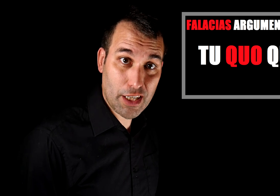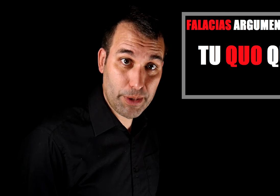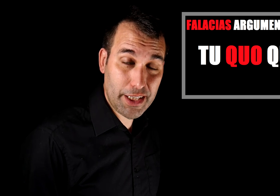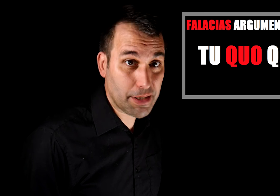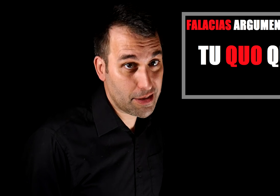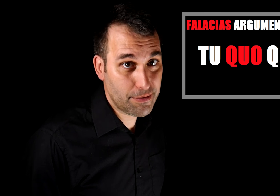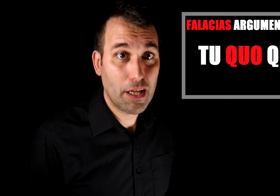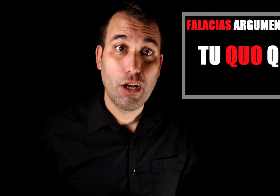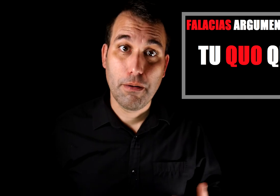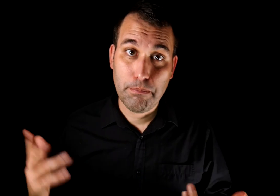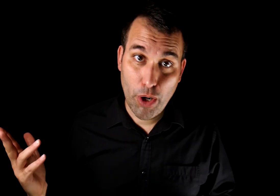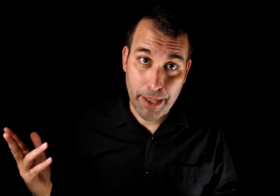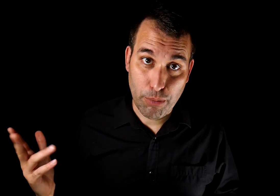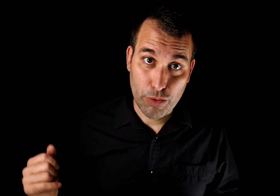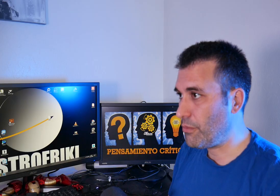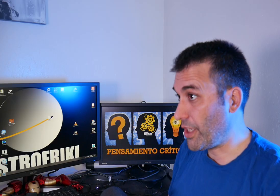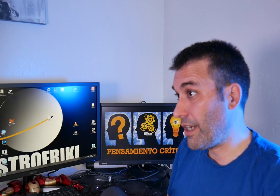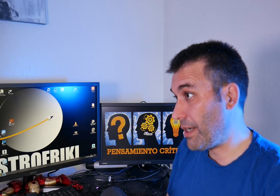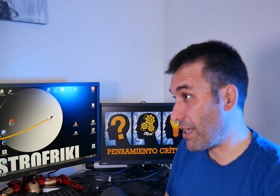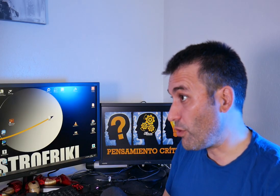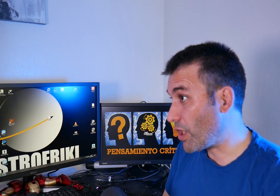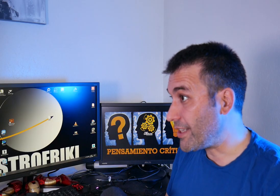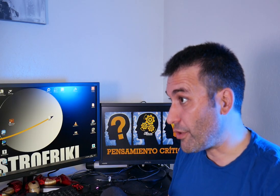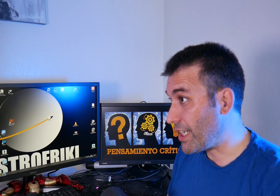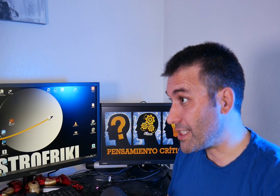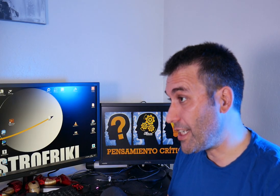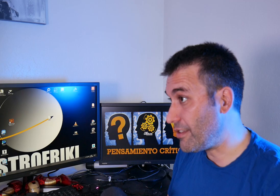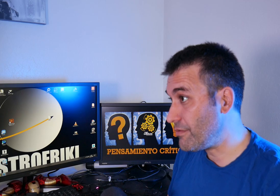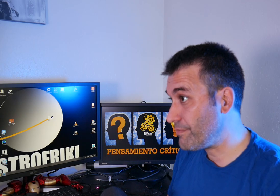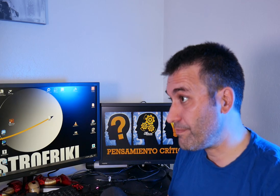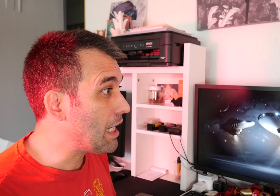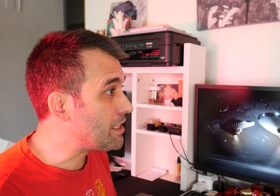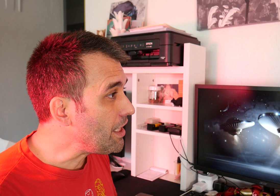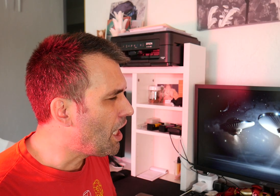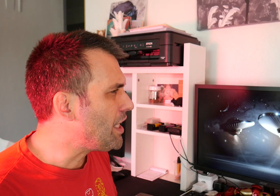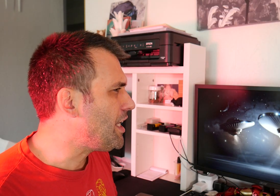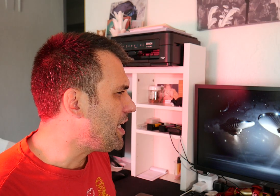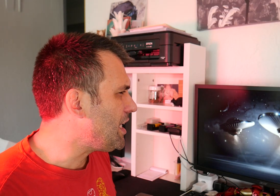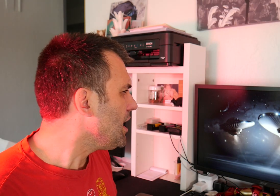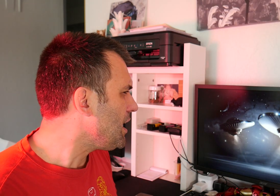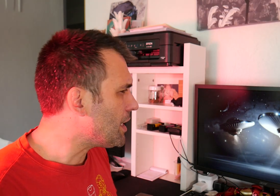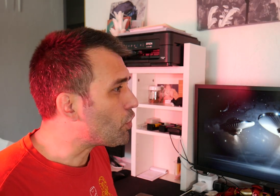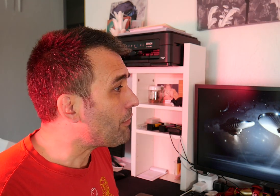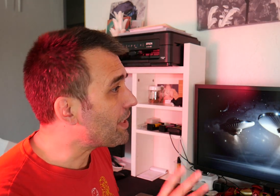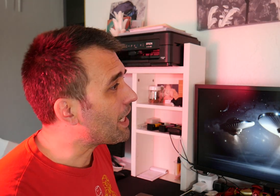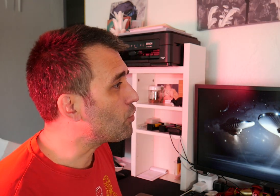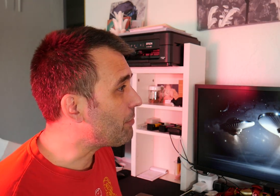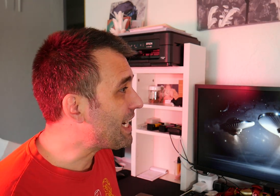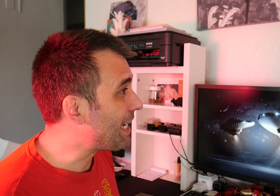argumentativas. Por ejemplo, podías haber apagado los calentadores al salir, ¿no? ¿Ah, sí? ¿Y de todas las fábricas que contaminan qué?